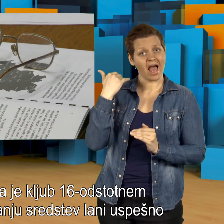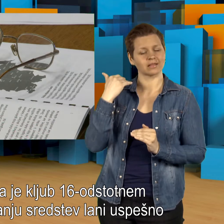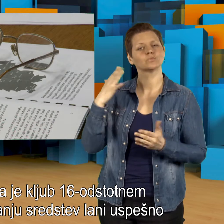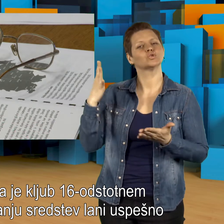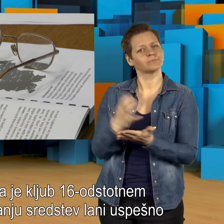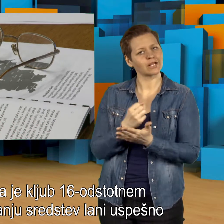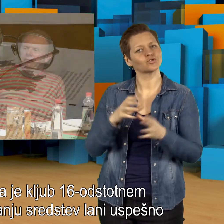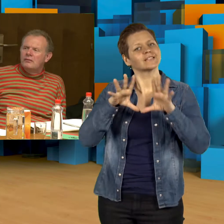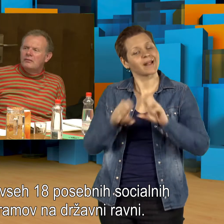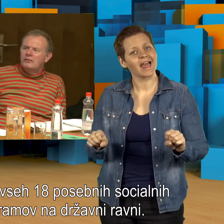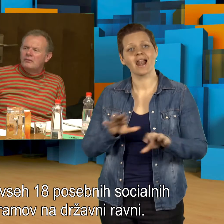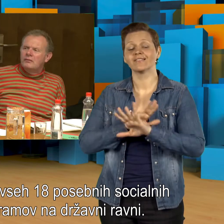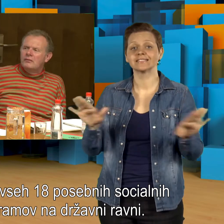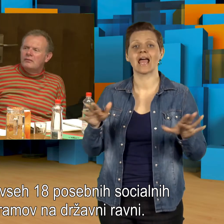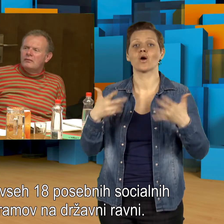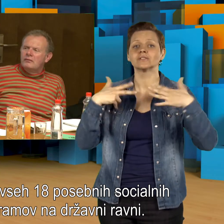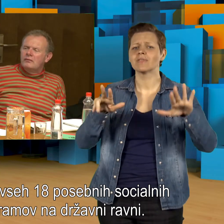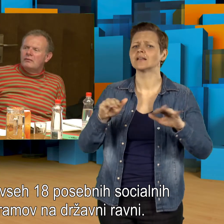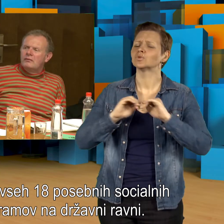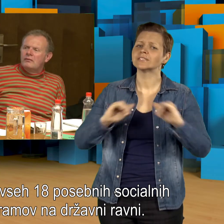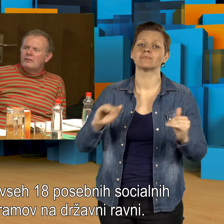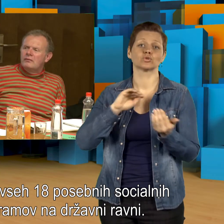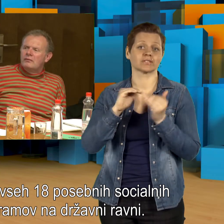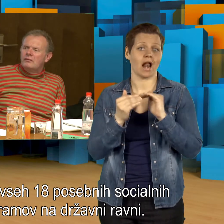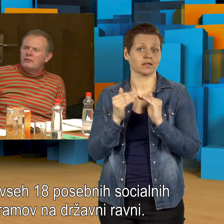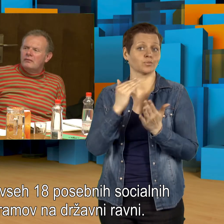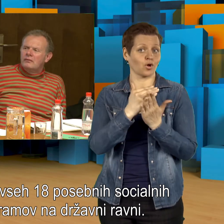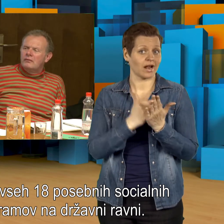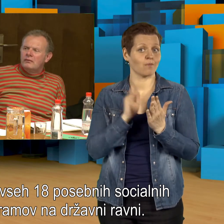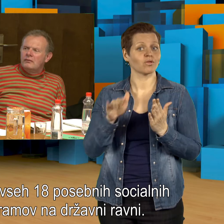izpeljala vseh 18 posebnih socialnih programov na državni ravni.